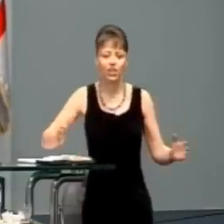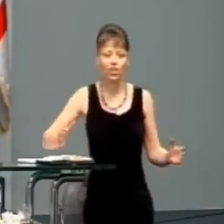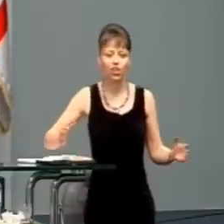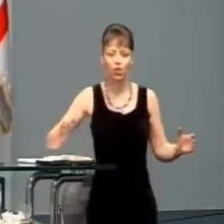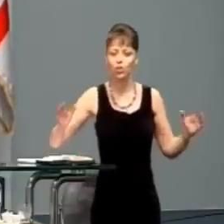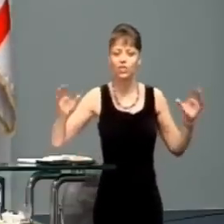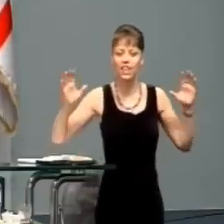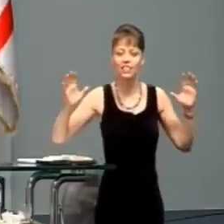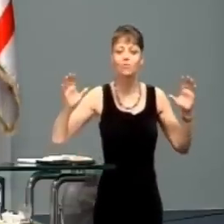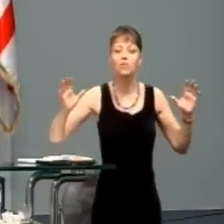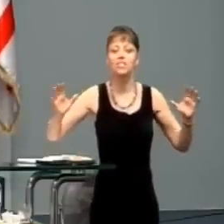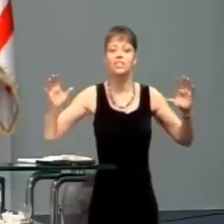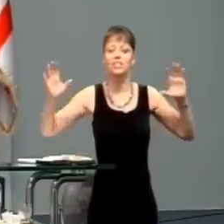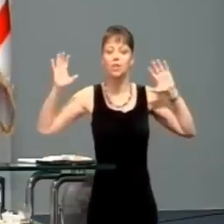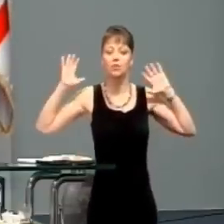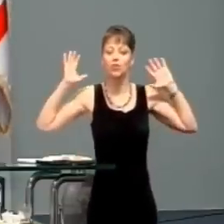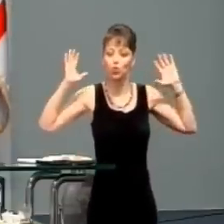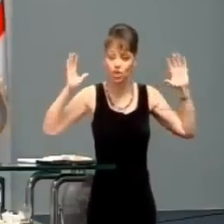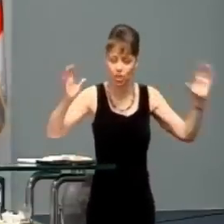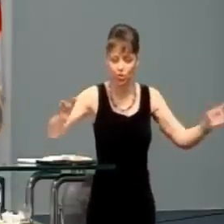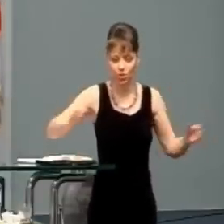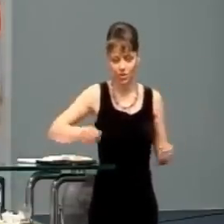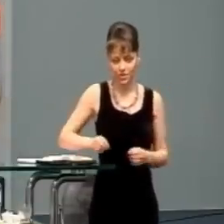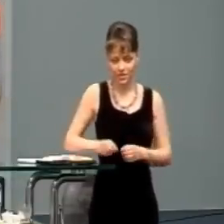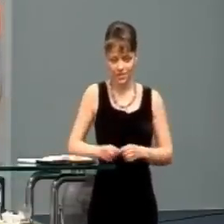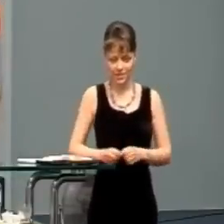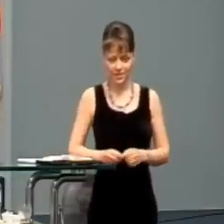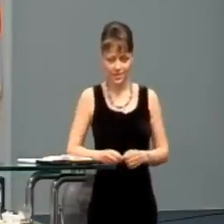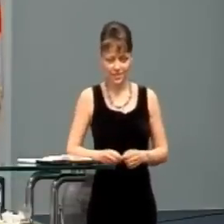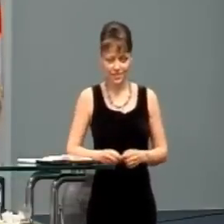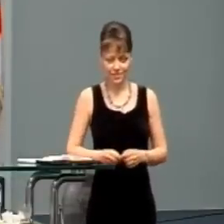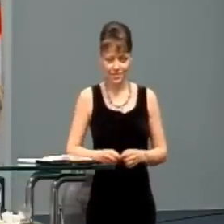tak samozrejme, že nám daruje aj všetko ostatné.